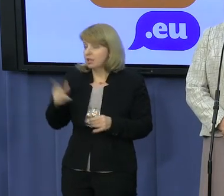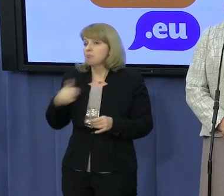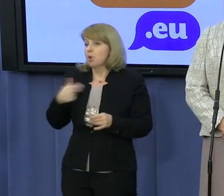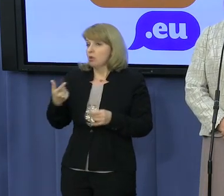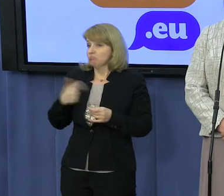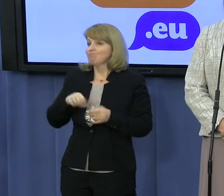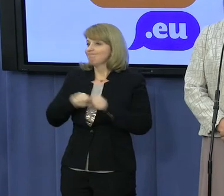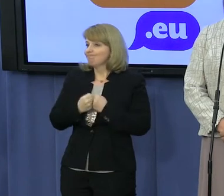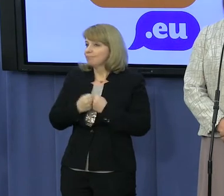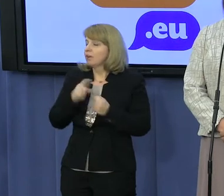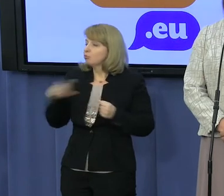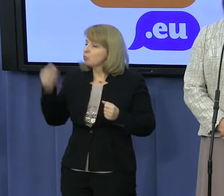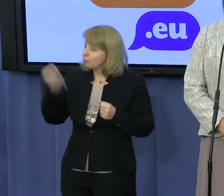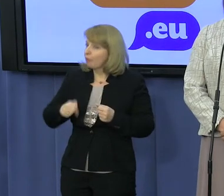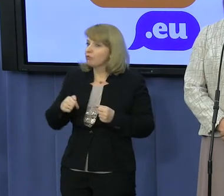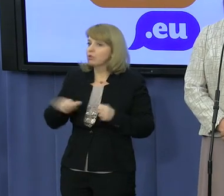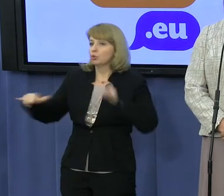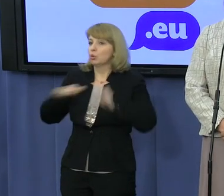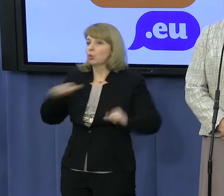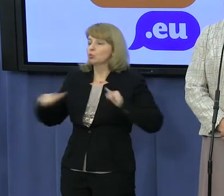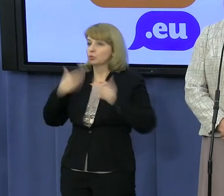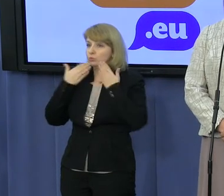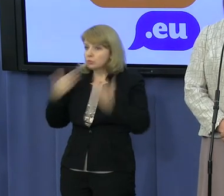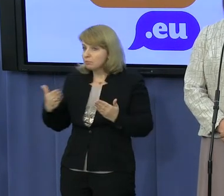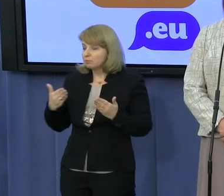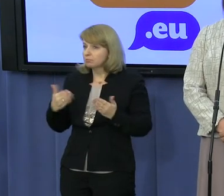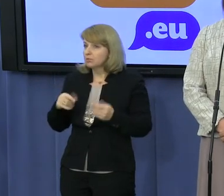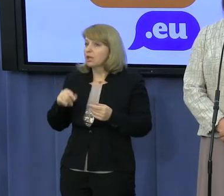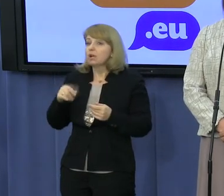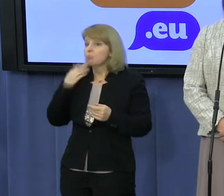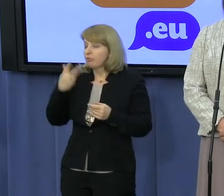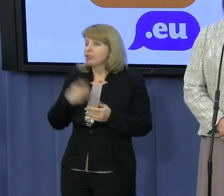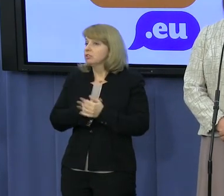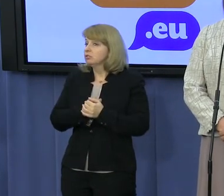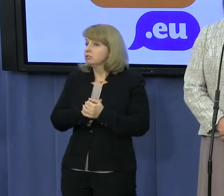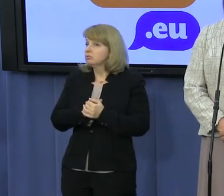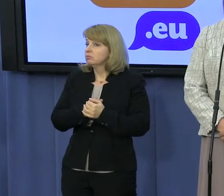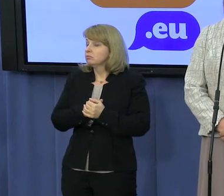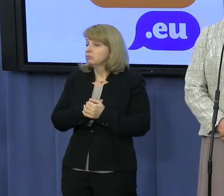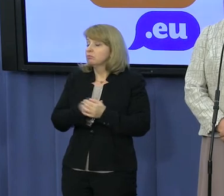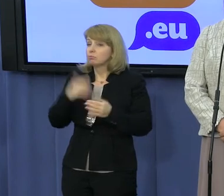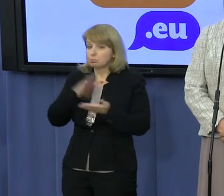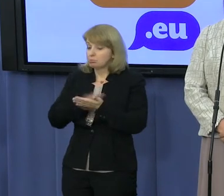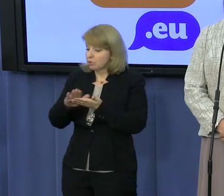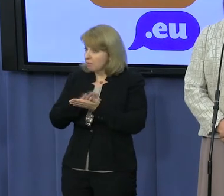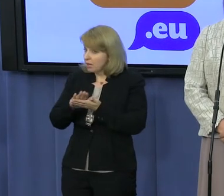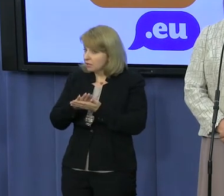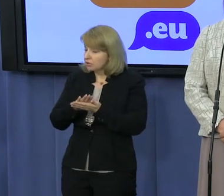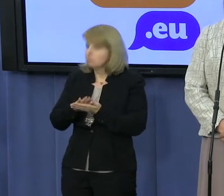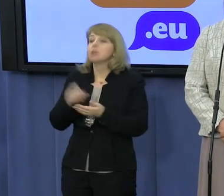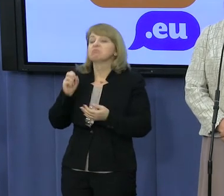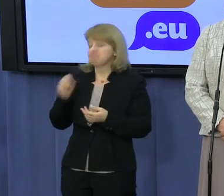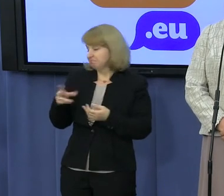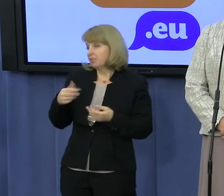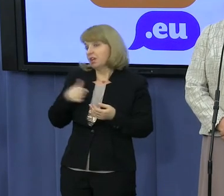Powtarzam raz jeszcze. Jeśli dla kogoś ta sprawa ma tak bardzo osobiste znaczenie, to ja jestem gotów